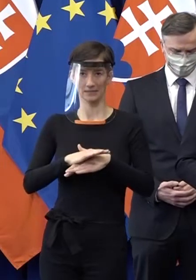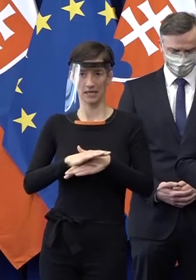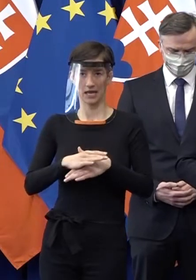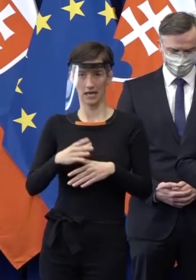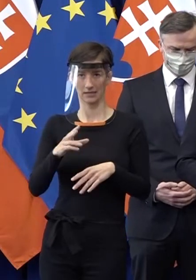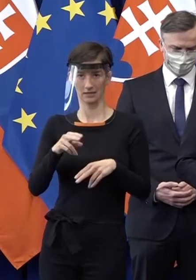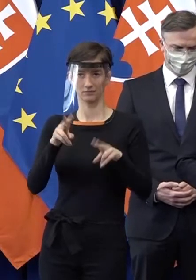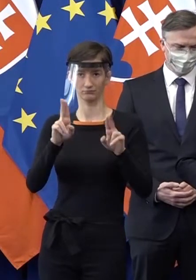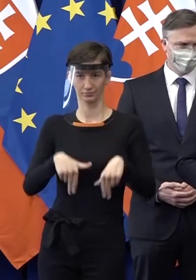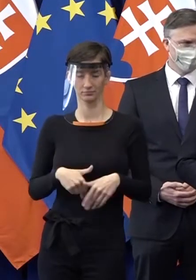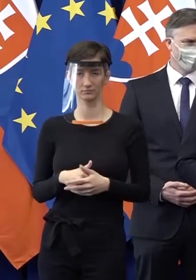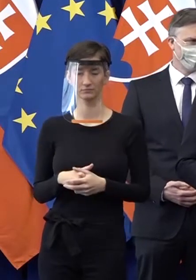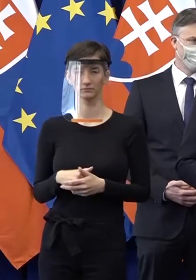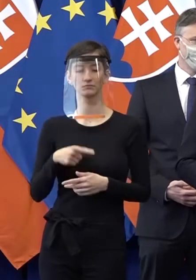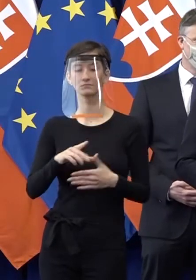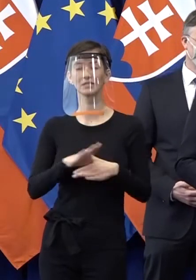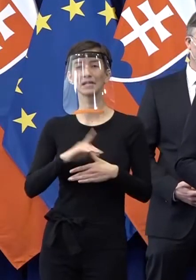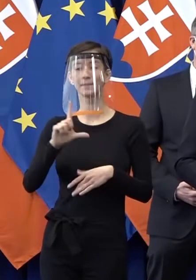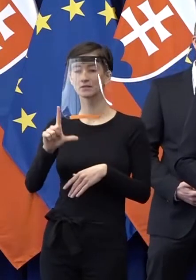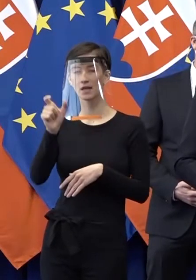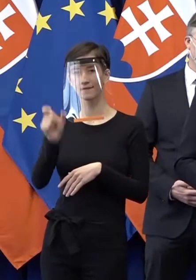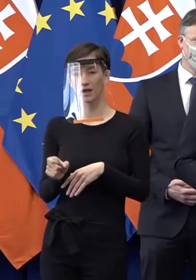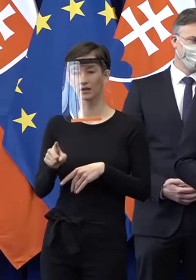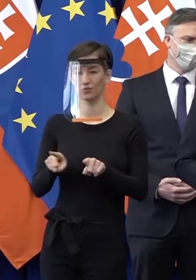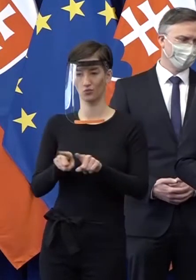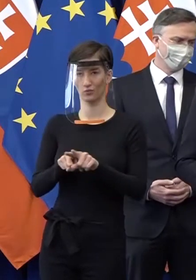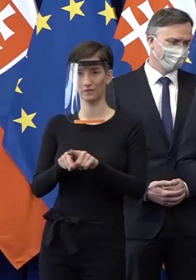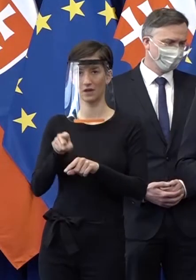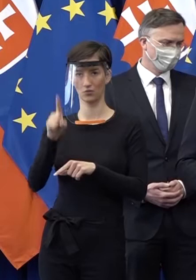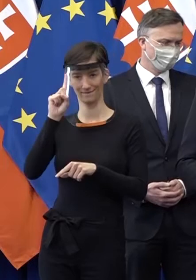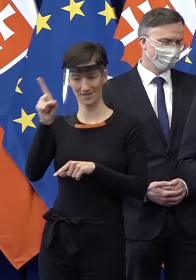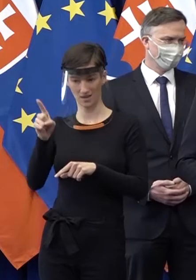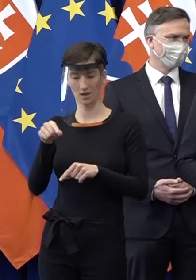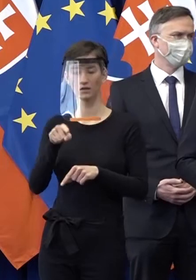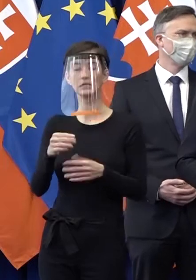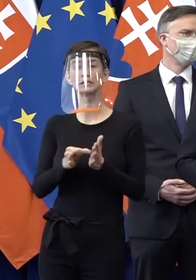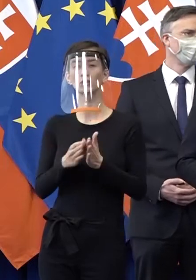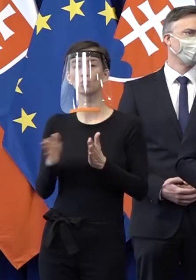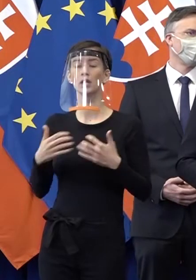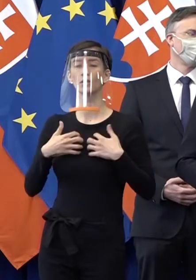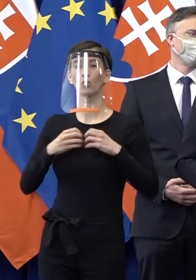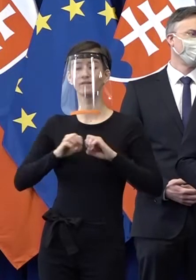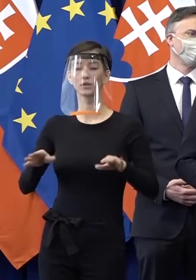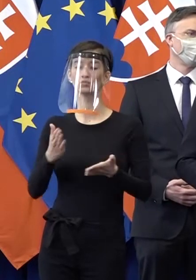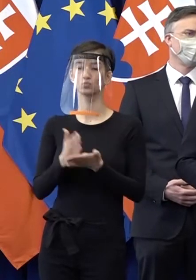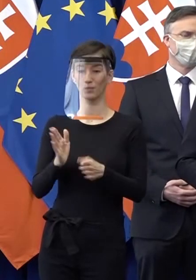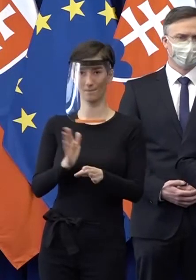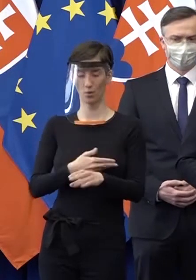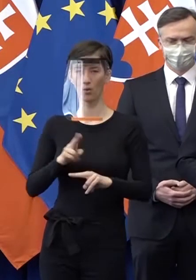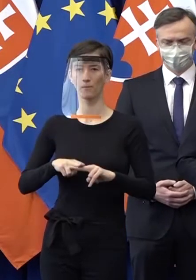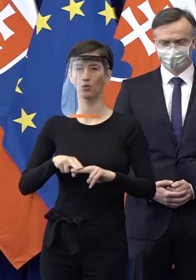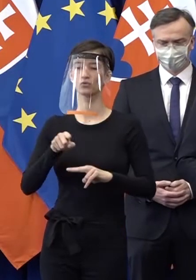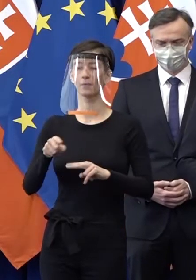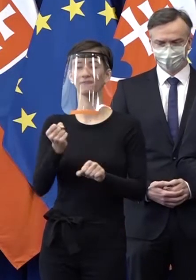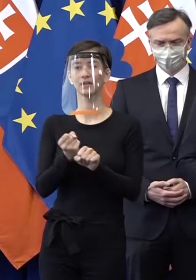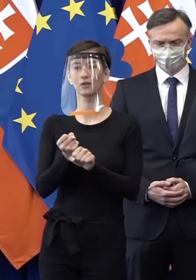dobré, keď on je, že akonáhle bude môcť reštartovať výrobu, že nemusí naháňať zamestnancov, ktorého u nich